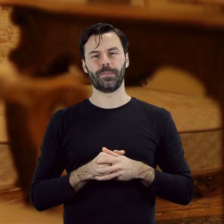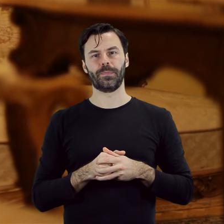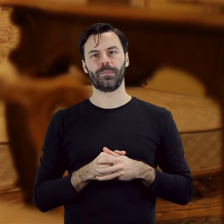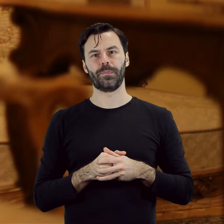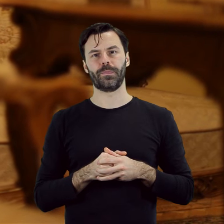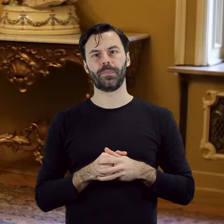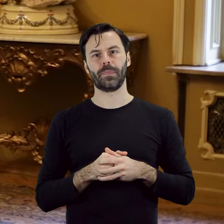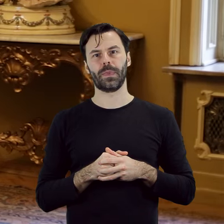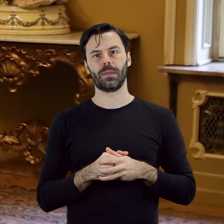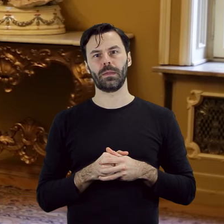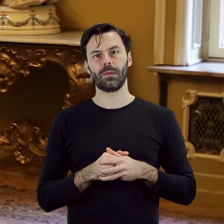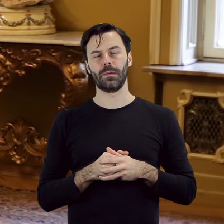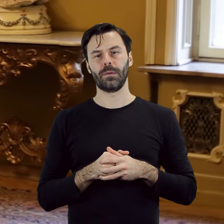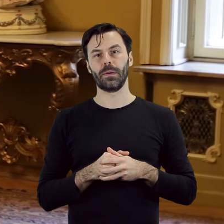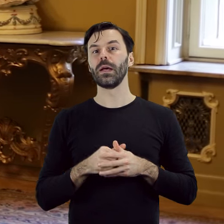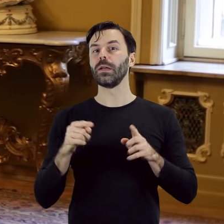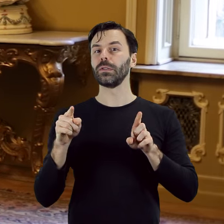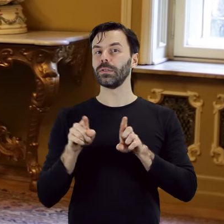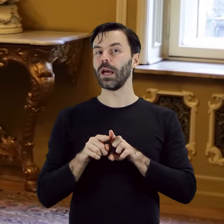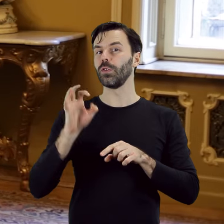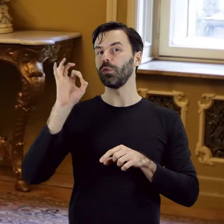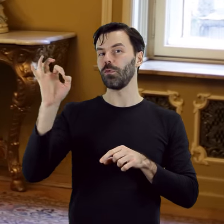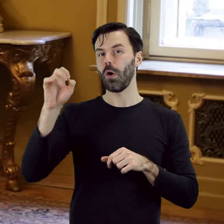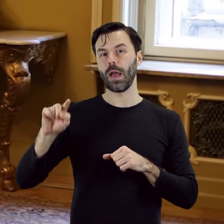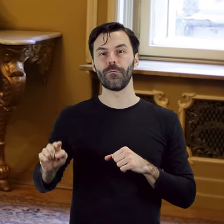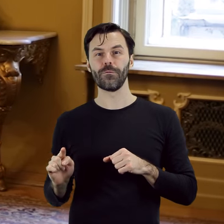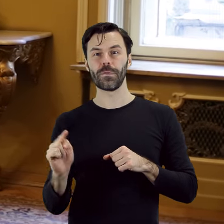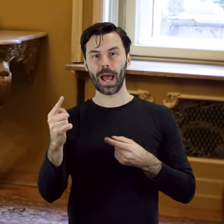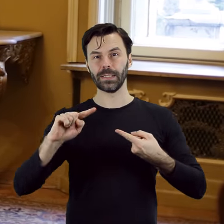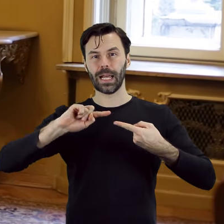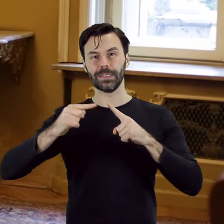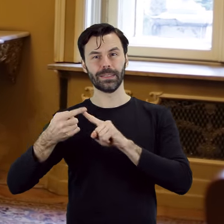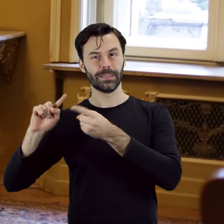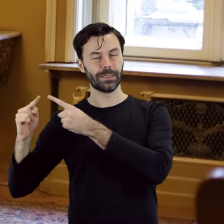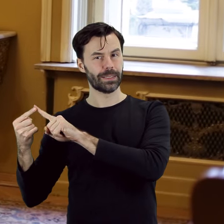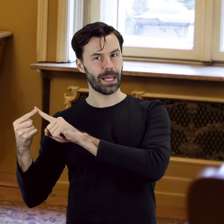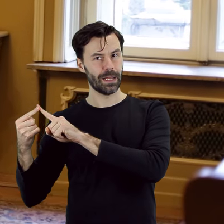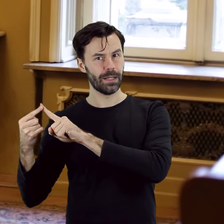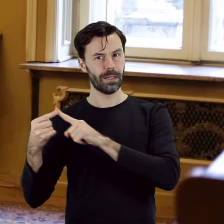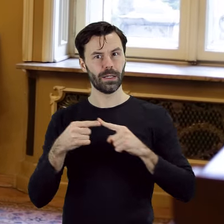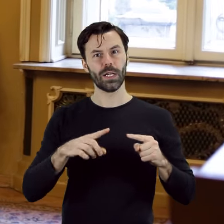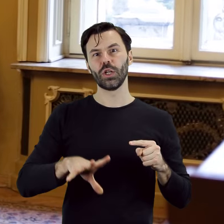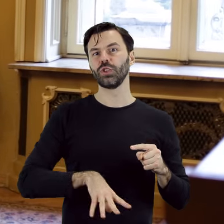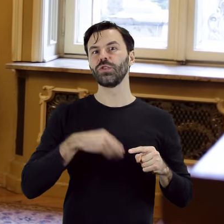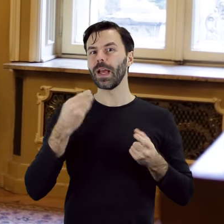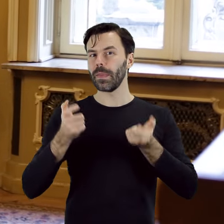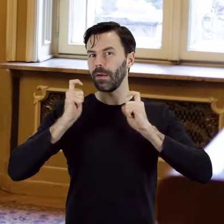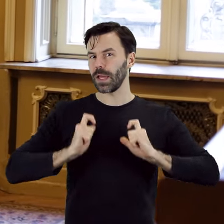Motyw Fetre Champetre, czyli popularnej we francuskim malarstwie sceny tzw. święta wiejskiego,